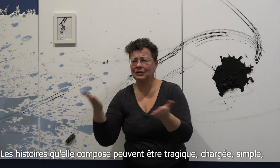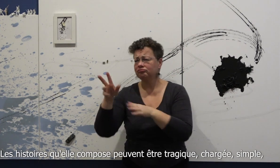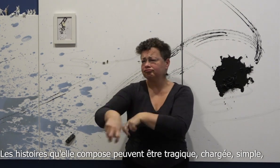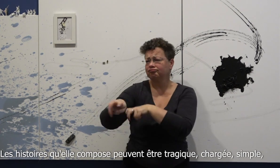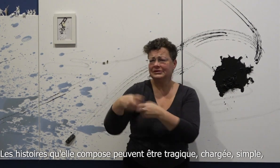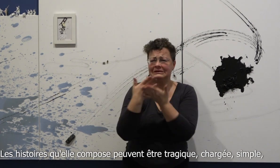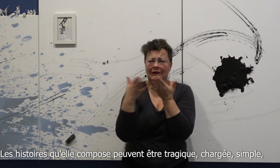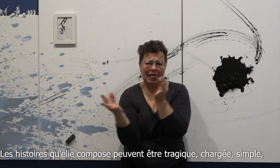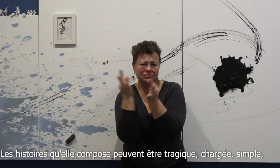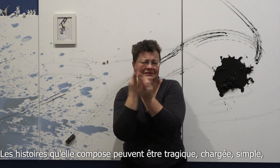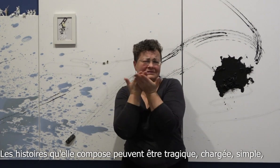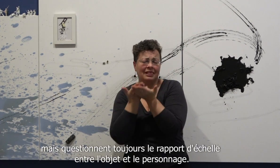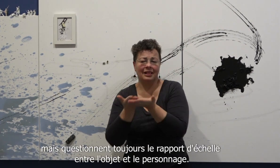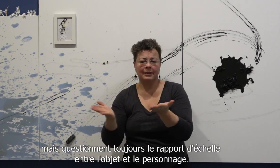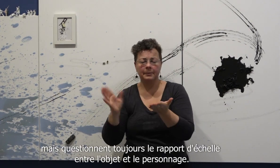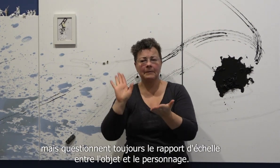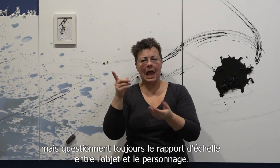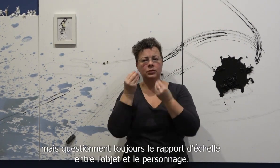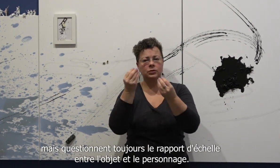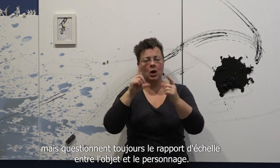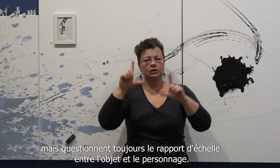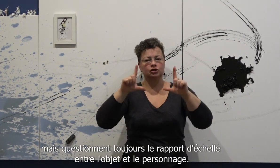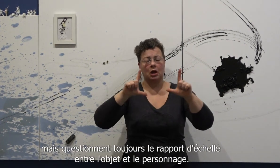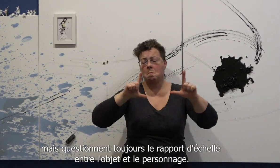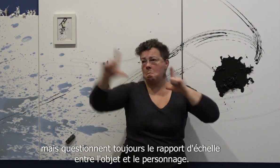simples, mais questionnent toujours le rapport d'échelle entre le personnage et l'objet.